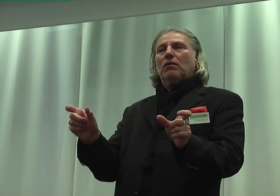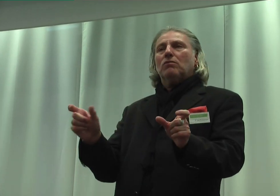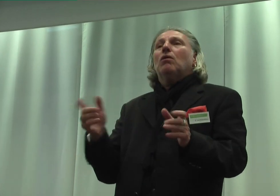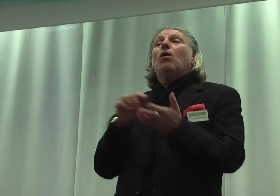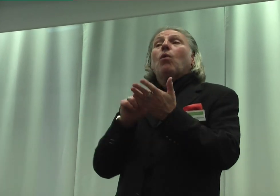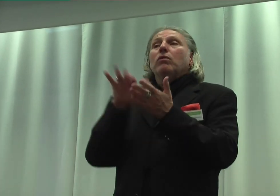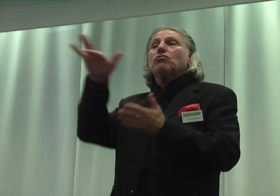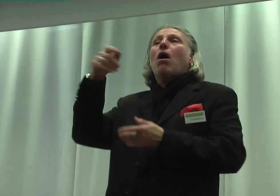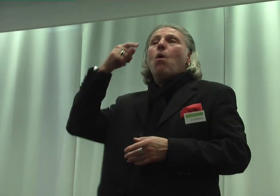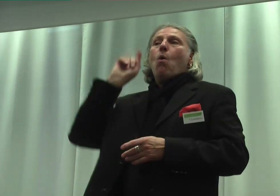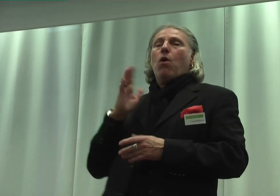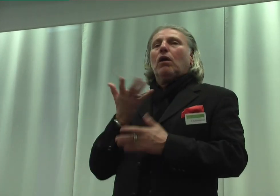Hörgericht tragen oder andere Hörhilfen.